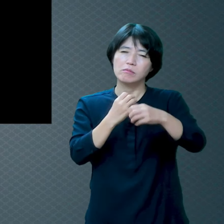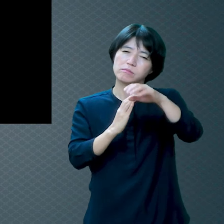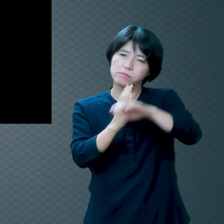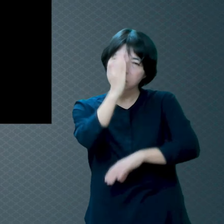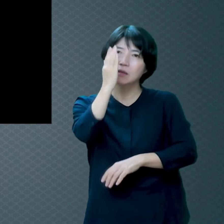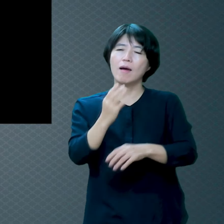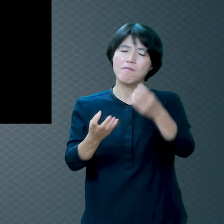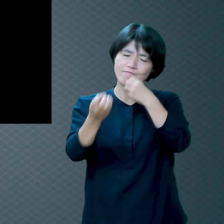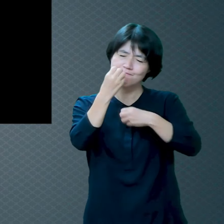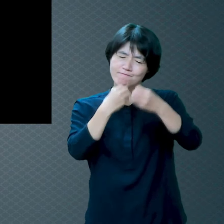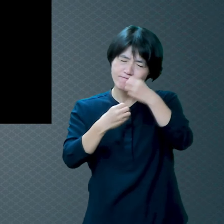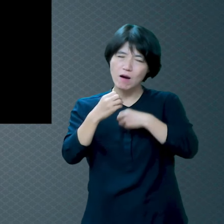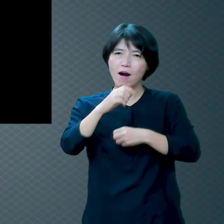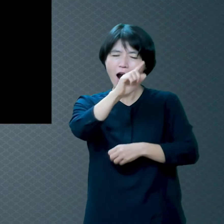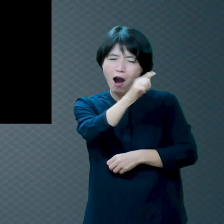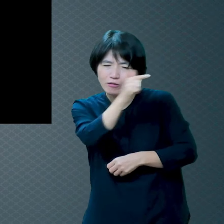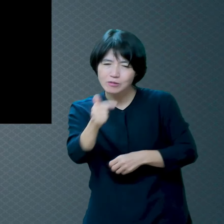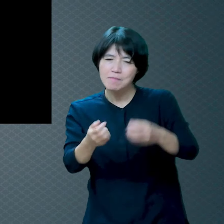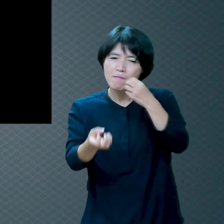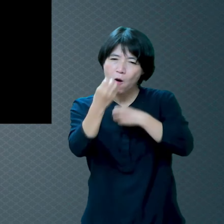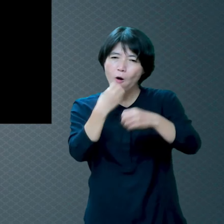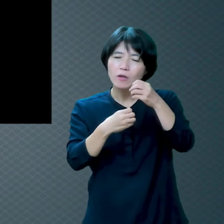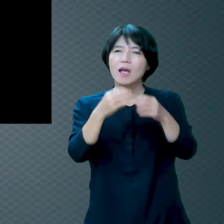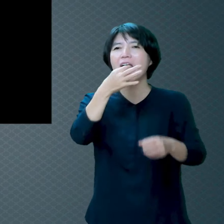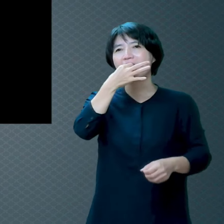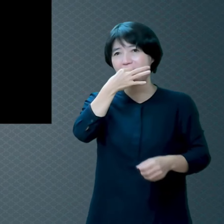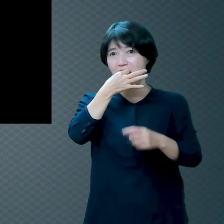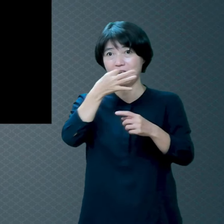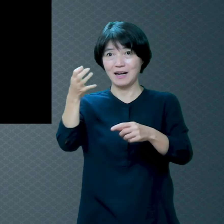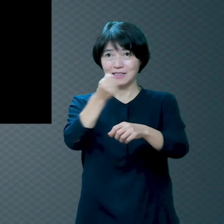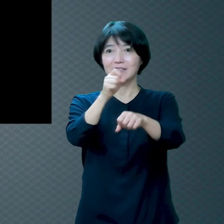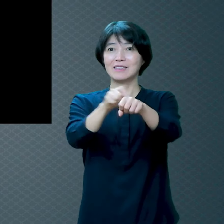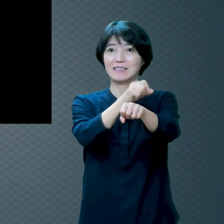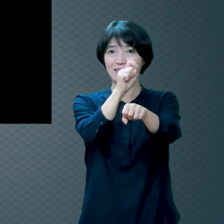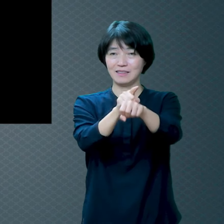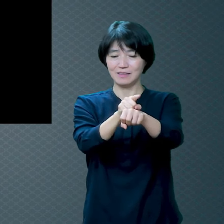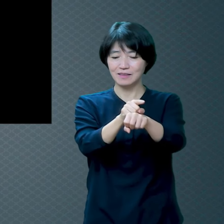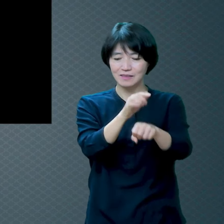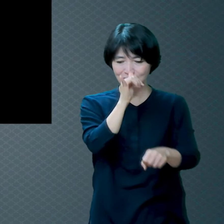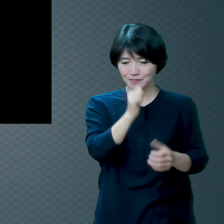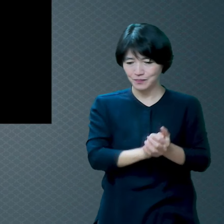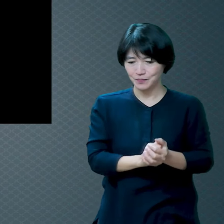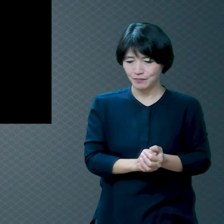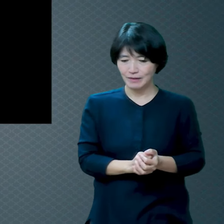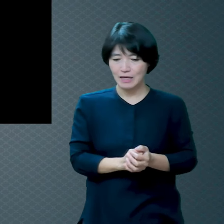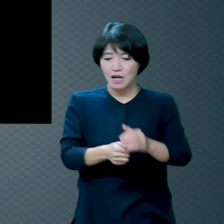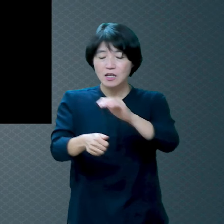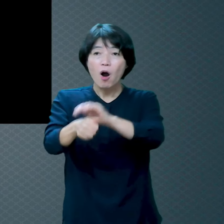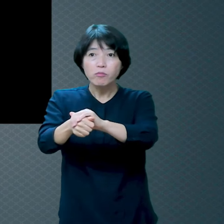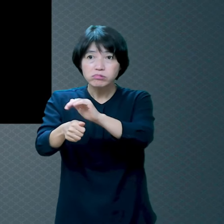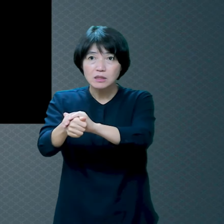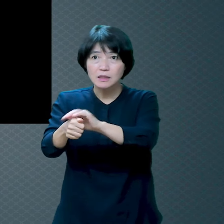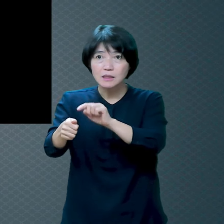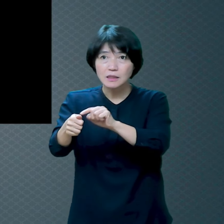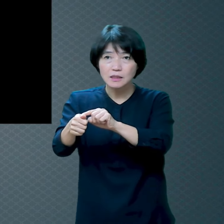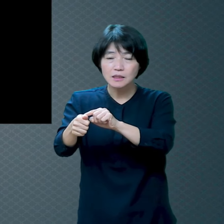욕심입니다 그리고 거북이를 그려놨는데 거북이는 분리할 때는